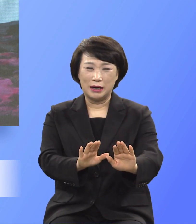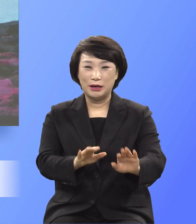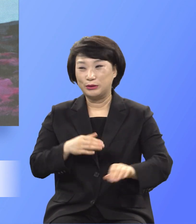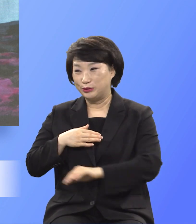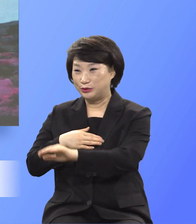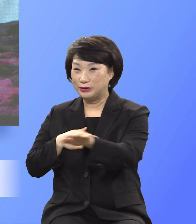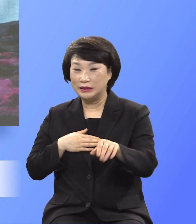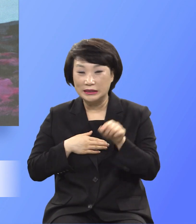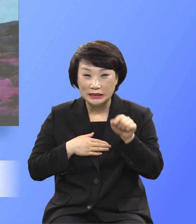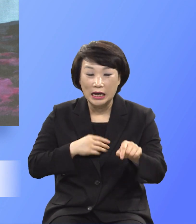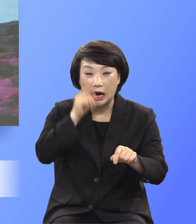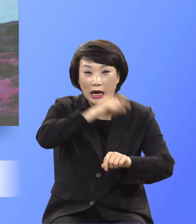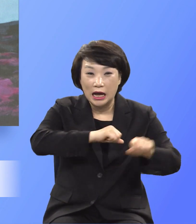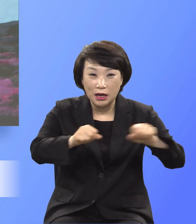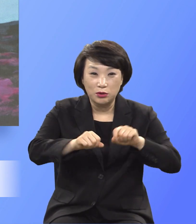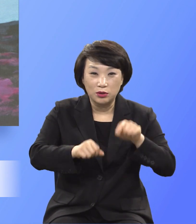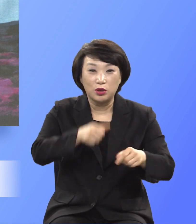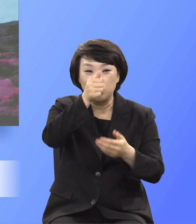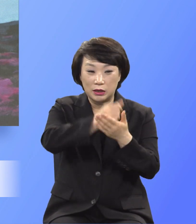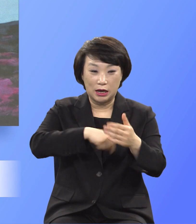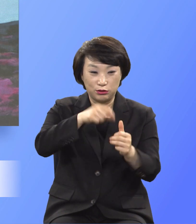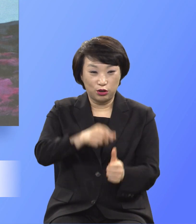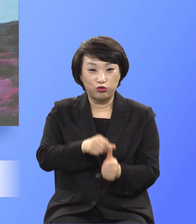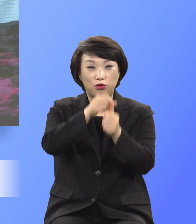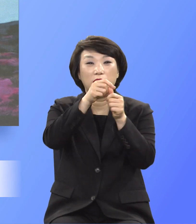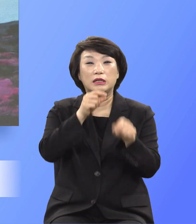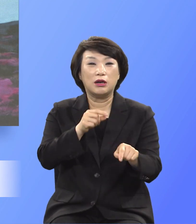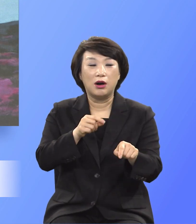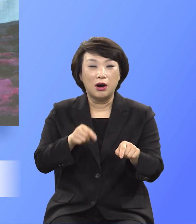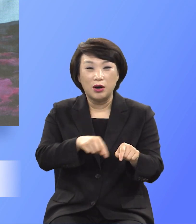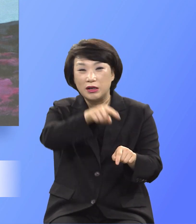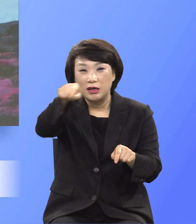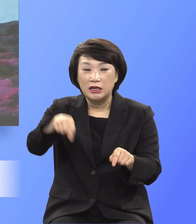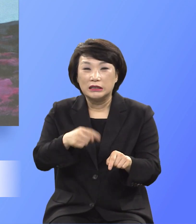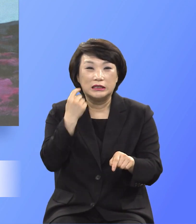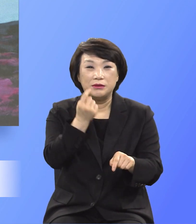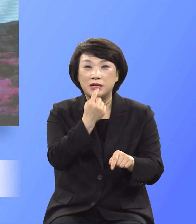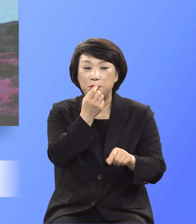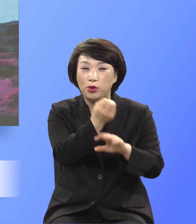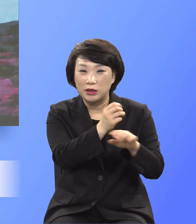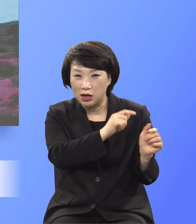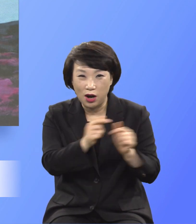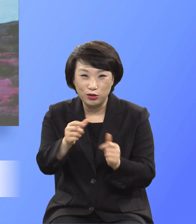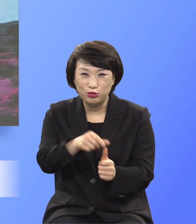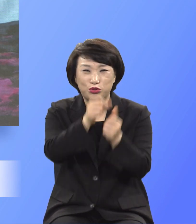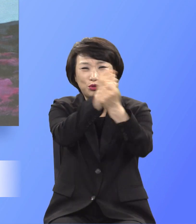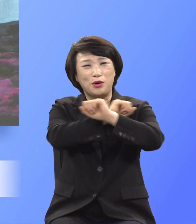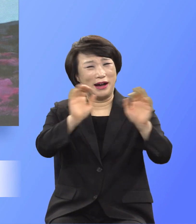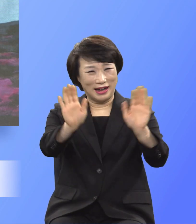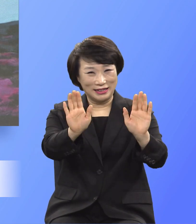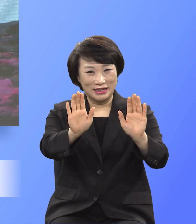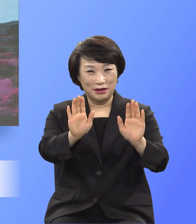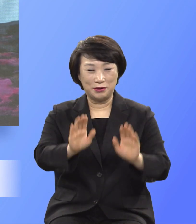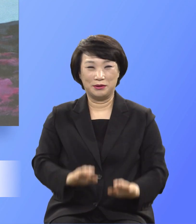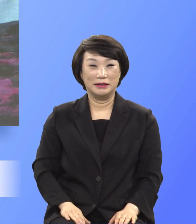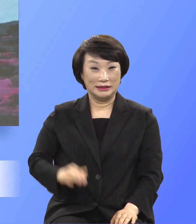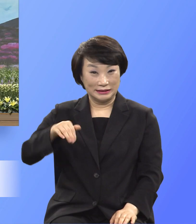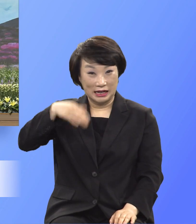망령된 행실 죄에서 구원하는 것은 이런 걸 금이나 은으로 되지 않는다는 것입니다 그 다음에 읽어봐 오직